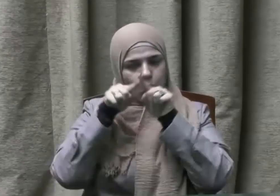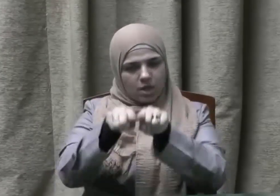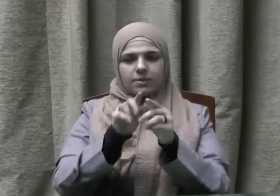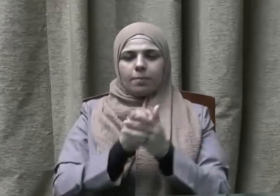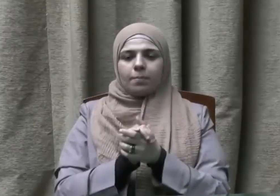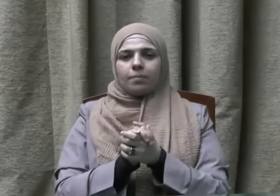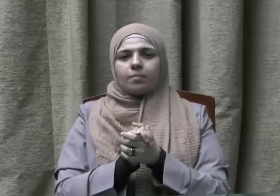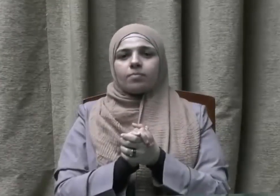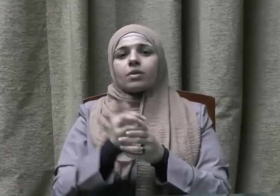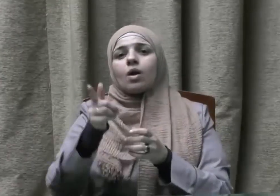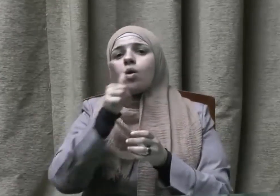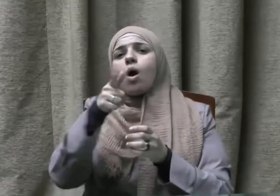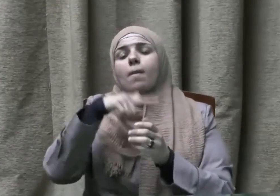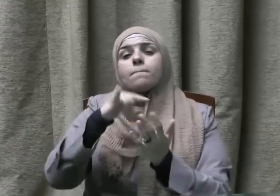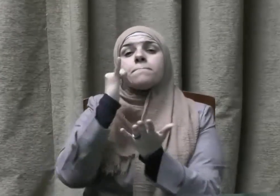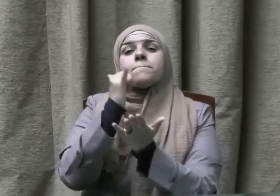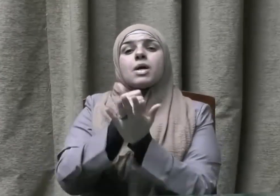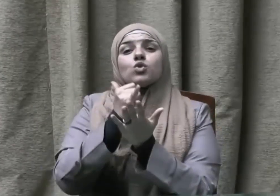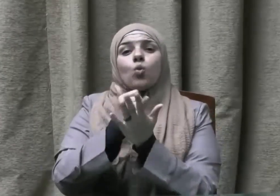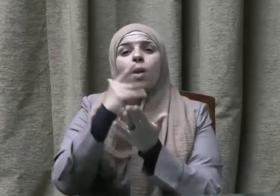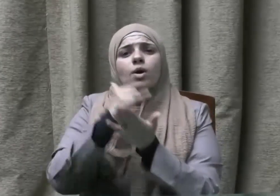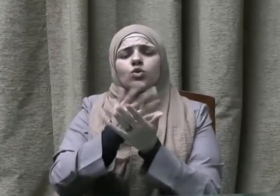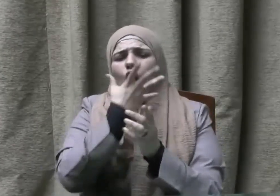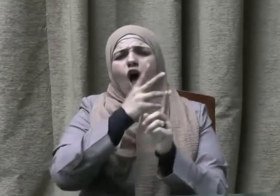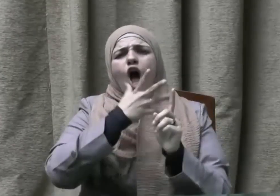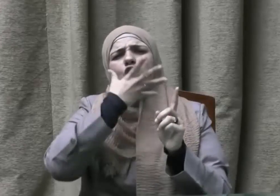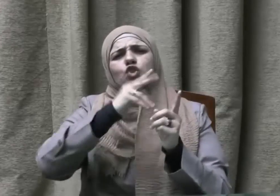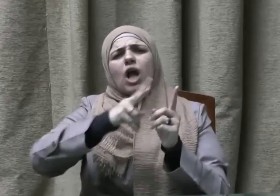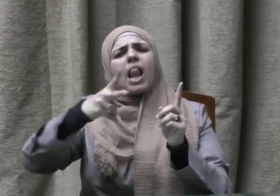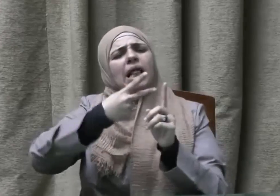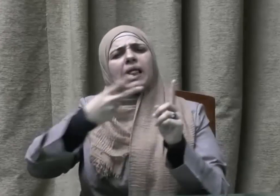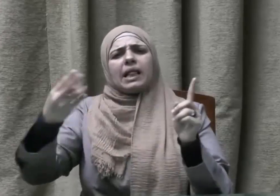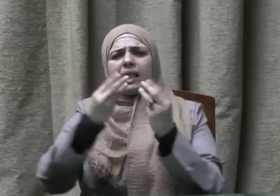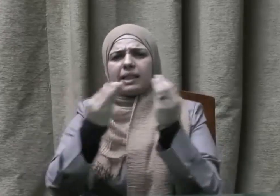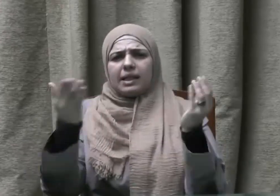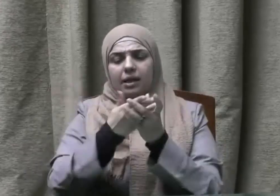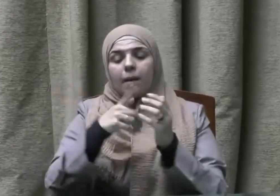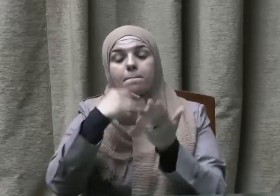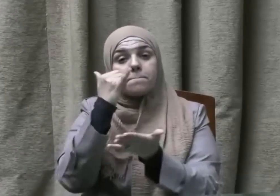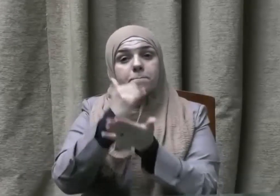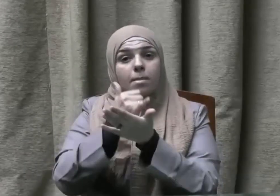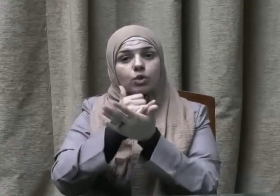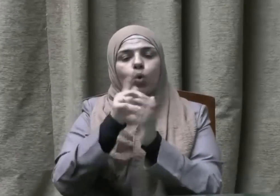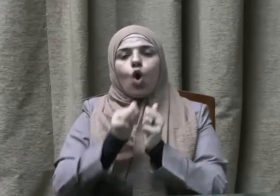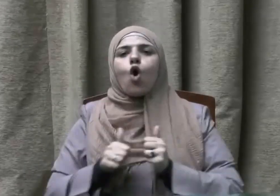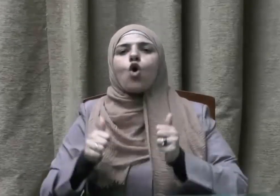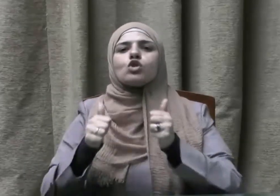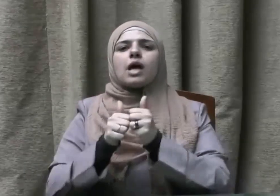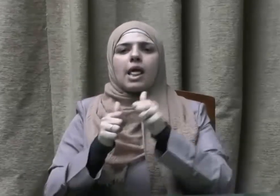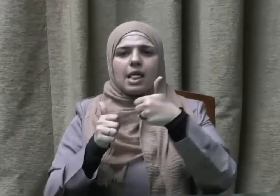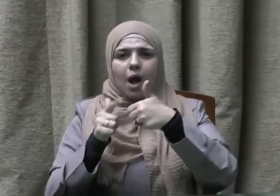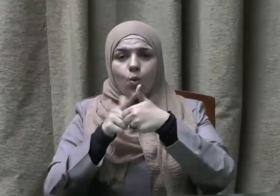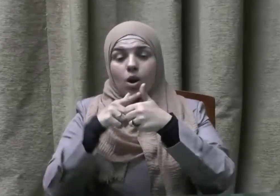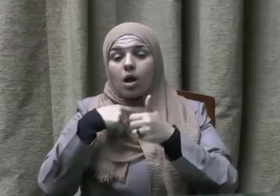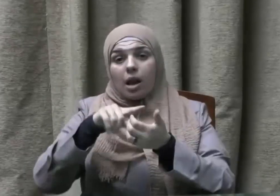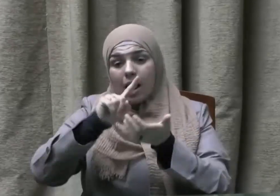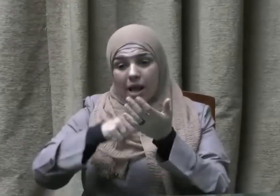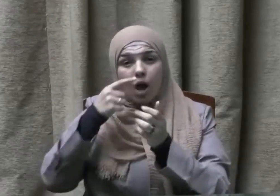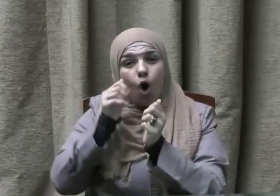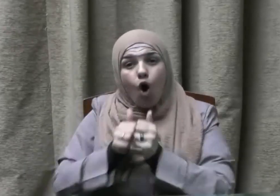عليه فيها وللمسؤولية صور كثيرة منها المسؤولية الأسرية